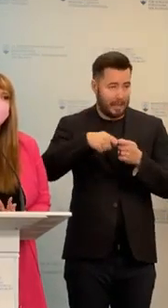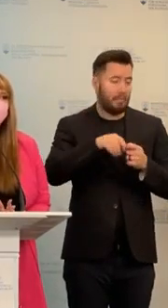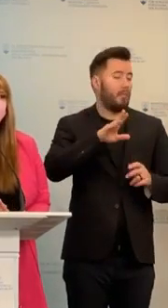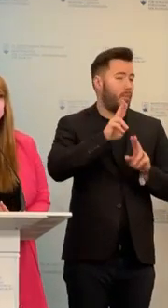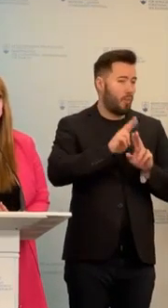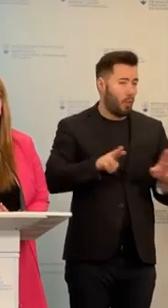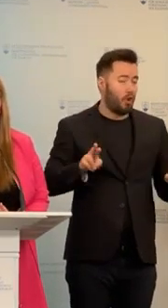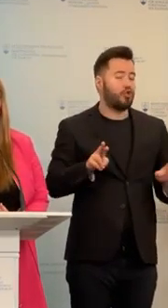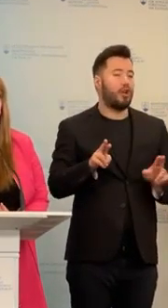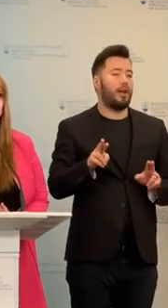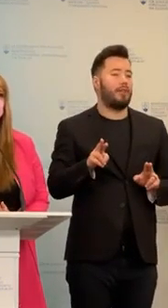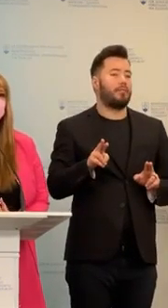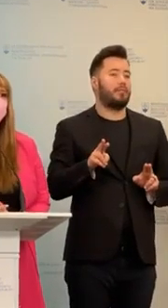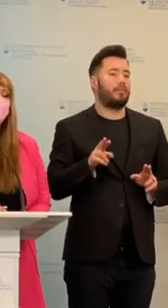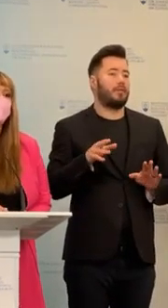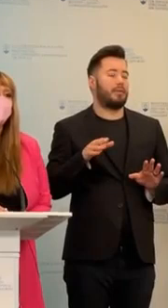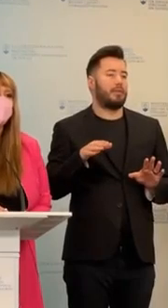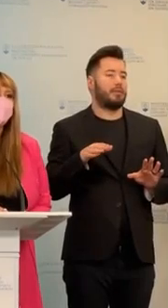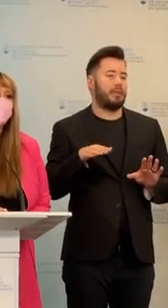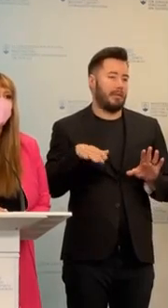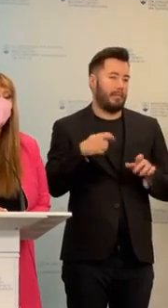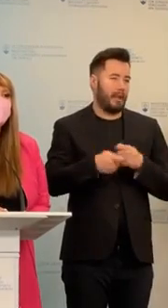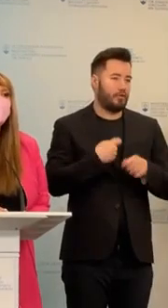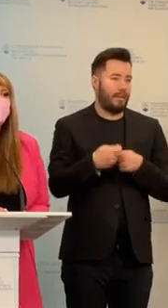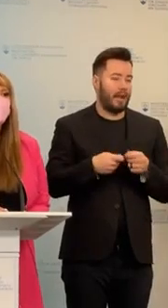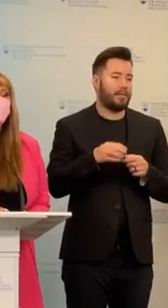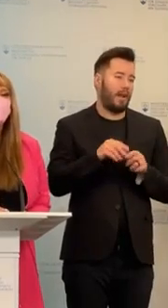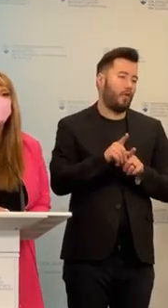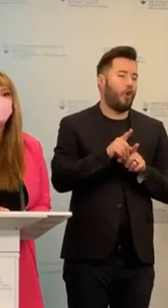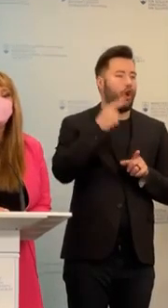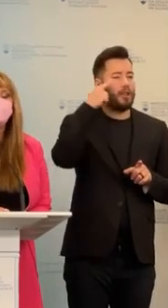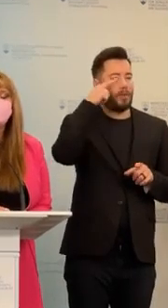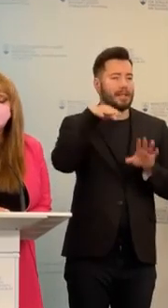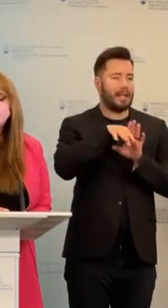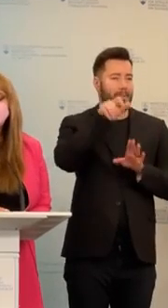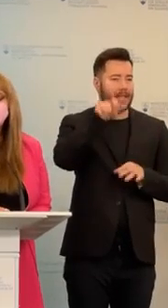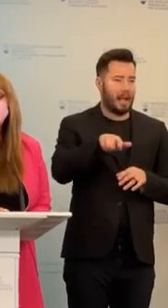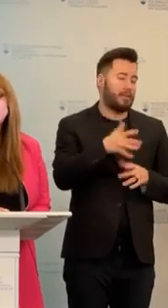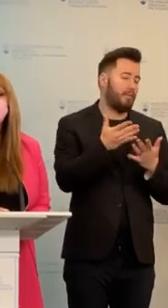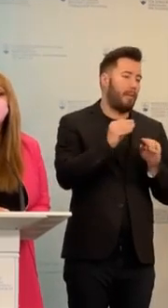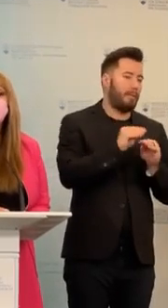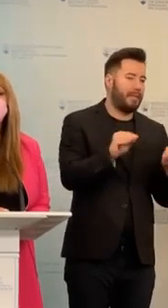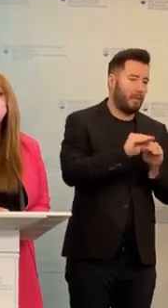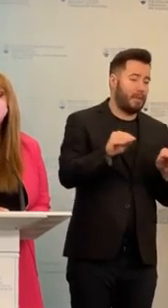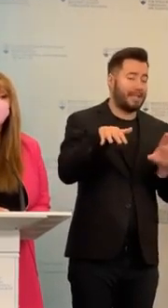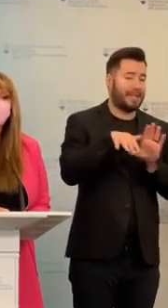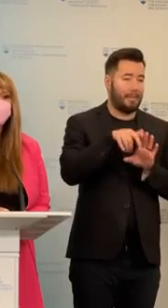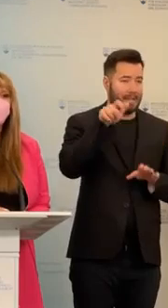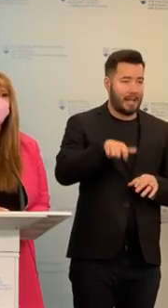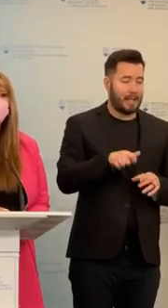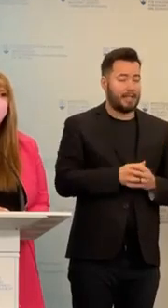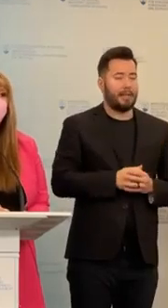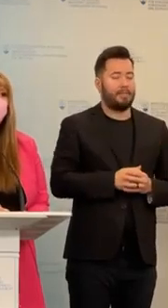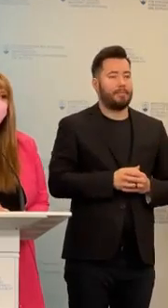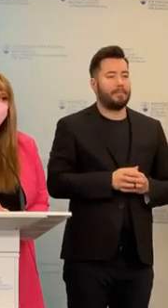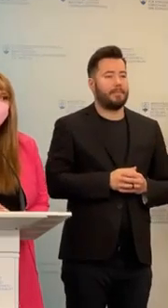vďaka tej bezúholnosti a potom dodatočne v rámci odborných zamestnancov a pedagogických zamestnancov, že v rámci posudku